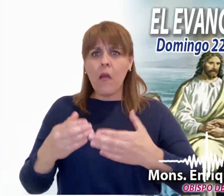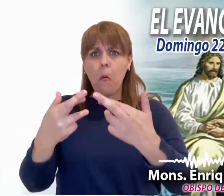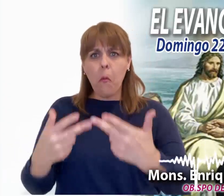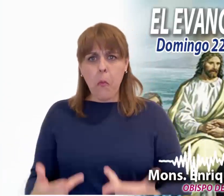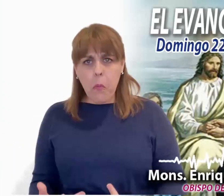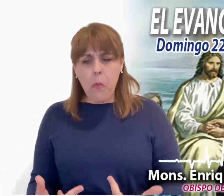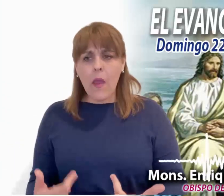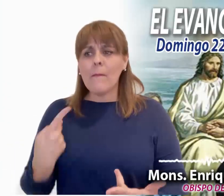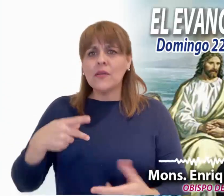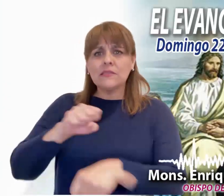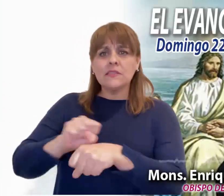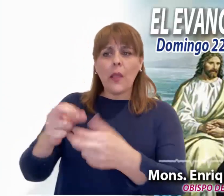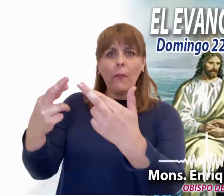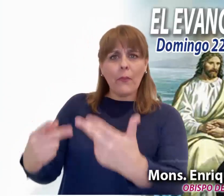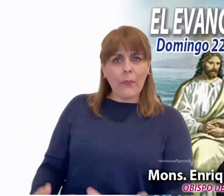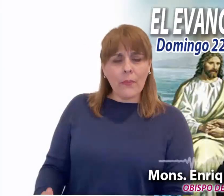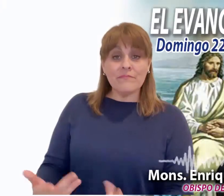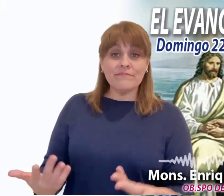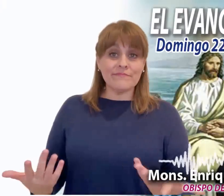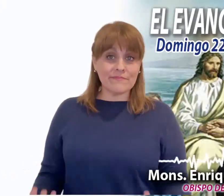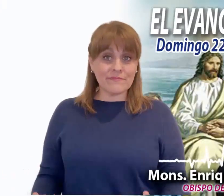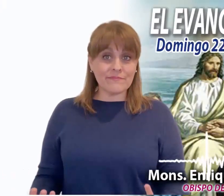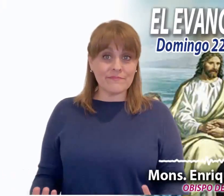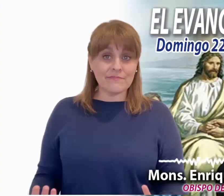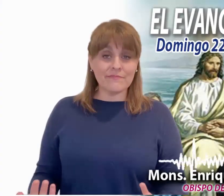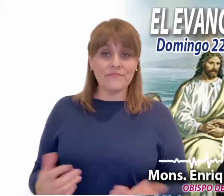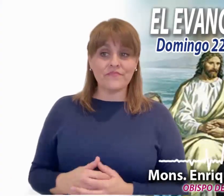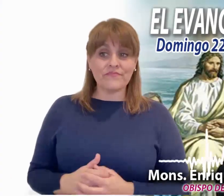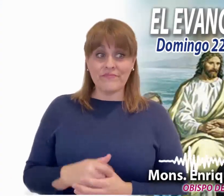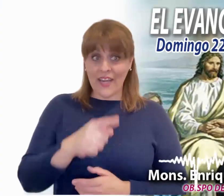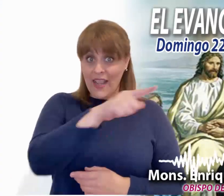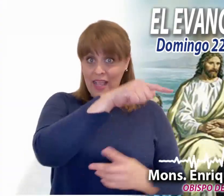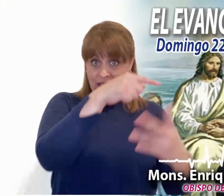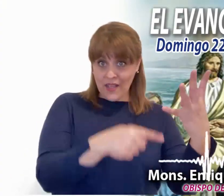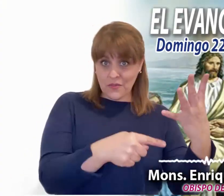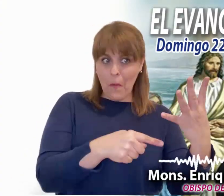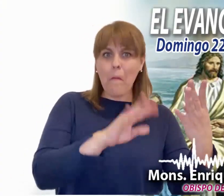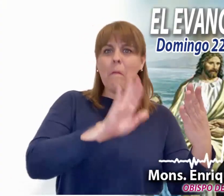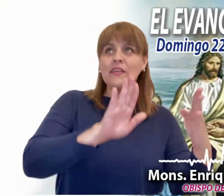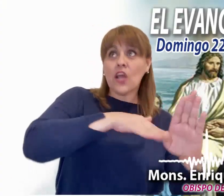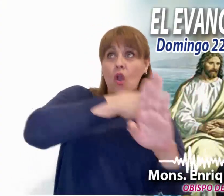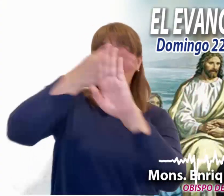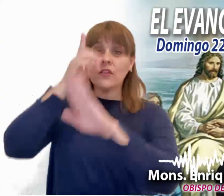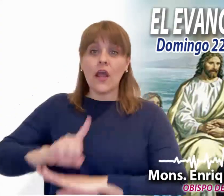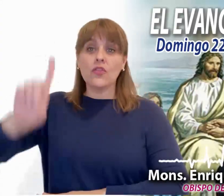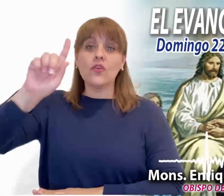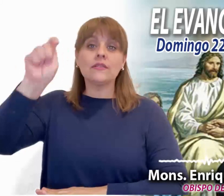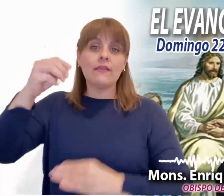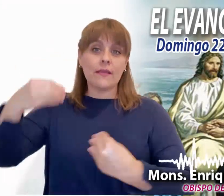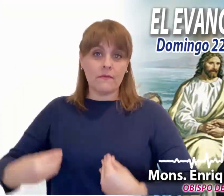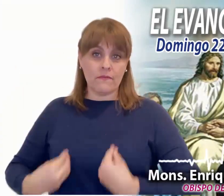y acaban con los pequeños. En fin, se oponen al Dios de la vida.